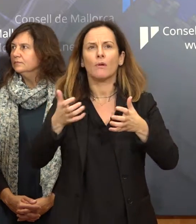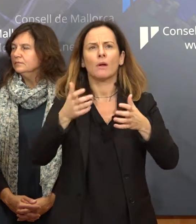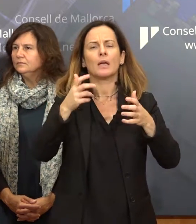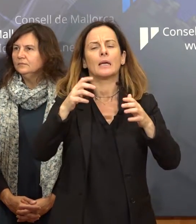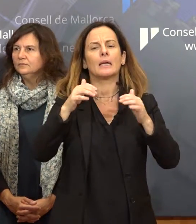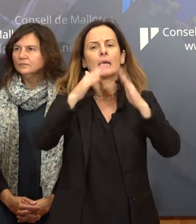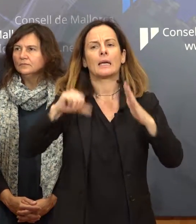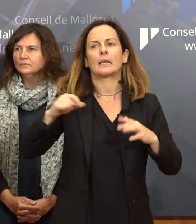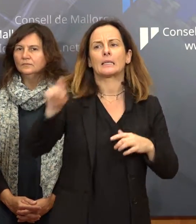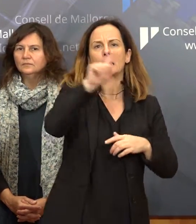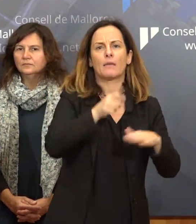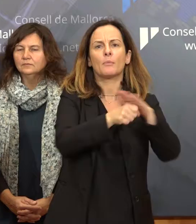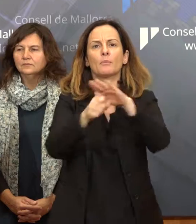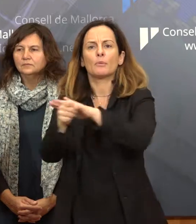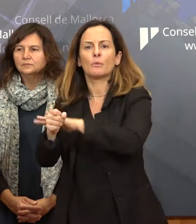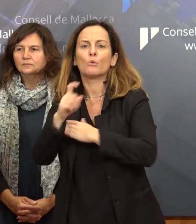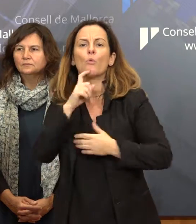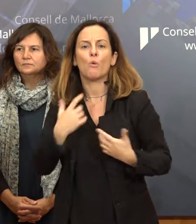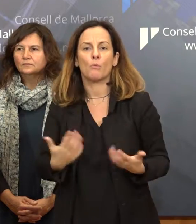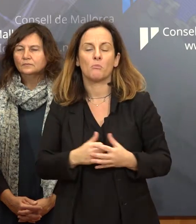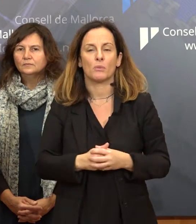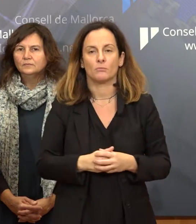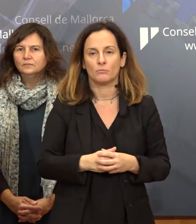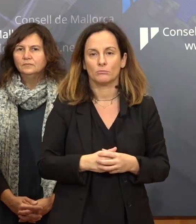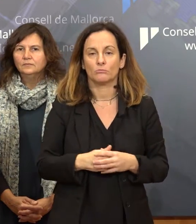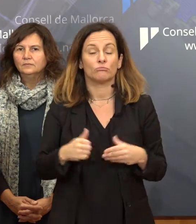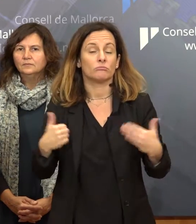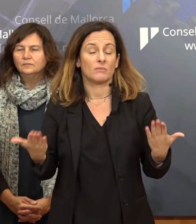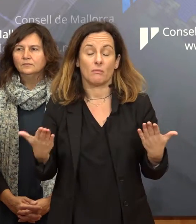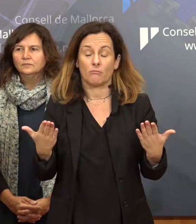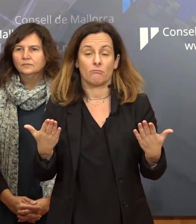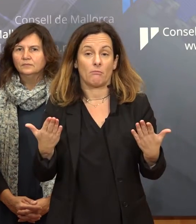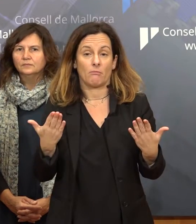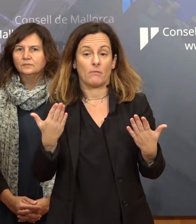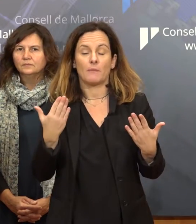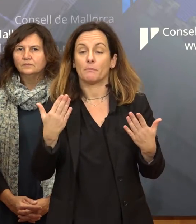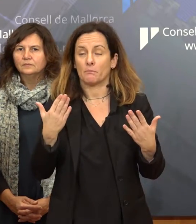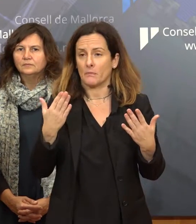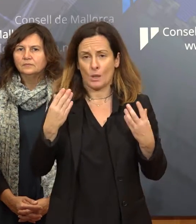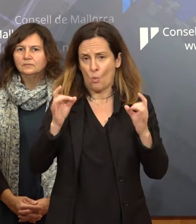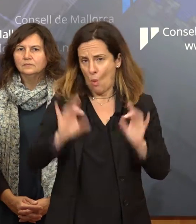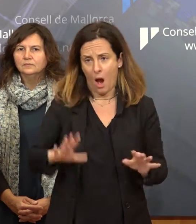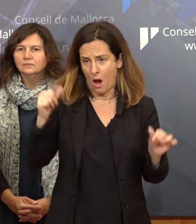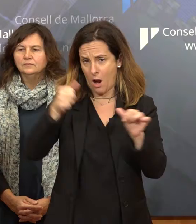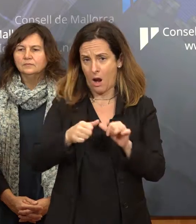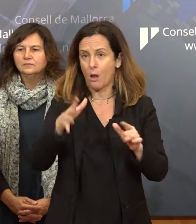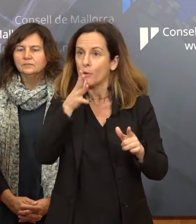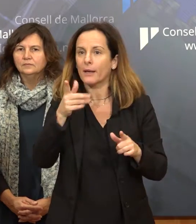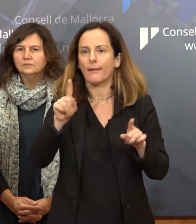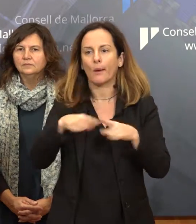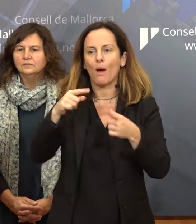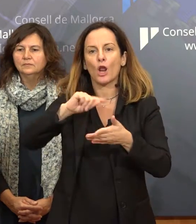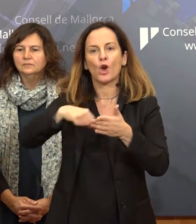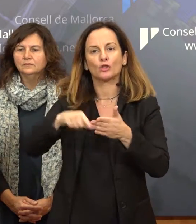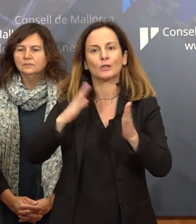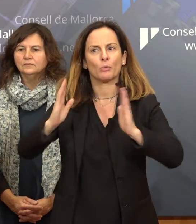Bé, la ràtio serà la mateixa, però nosaltres, encara que sigui en personal temporal, la cobrim, tenim la ràtio de més bastant